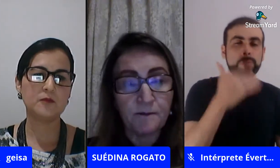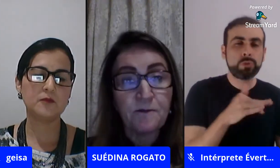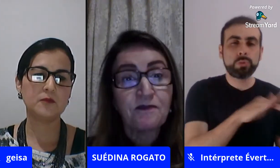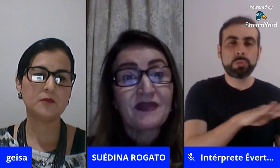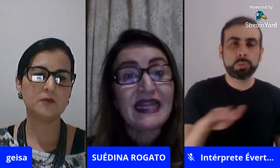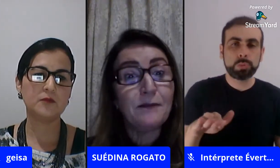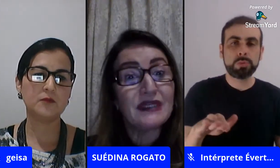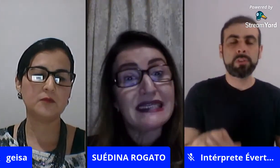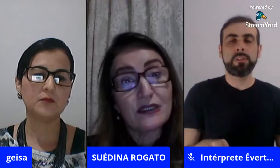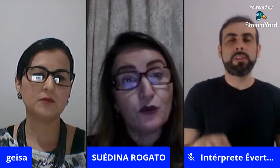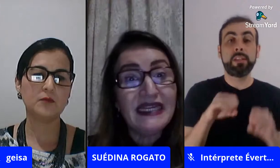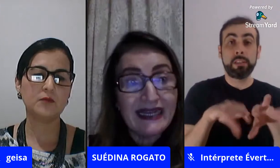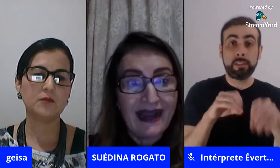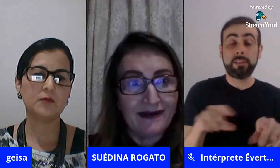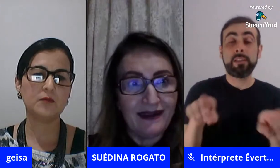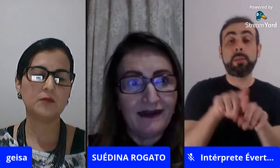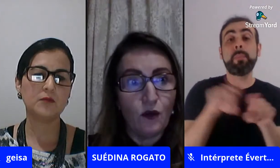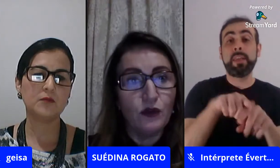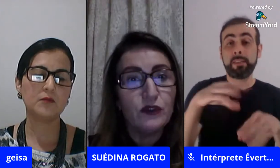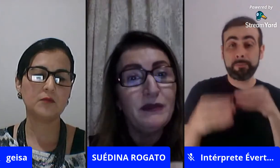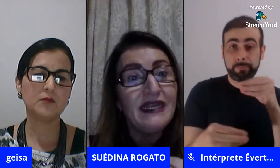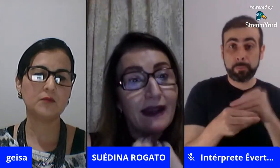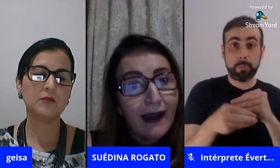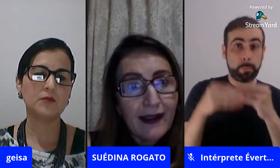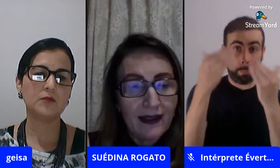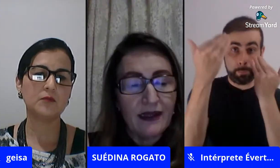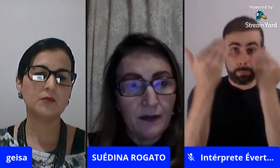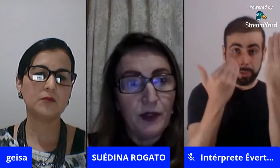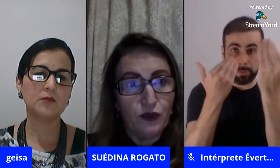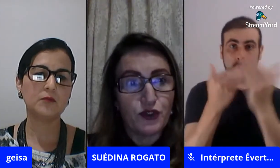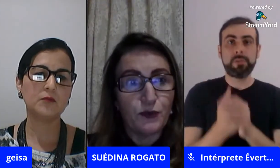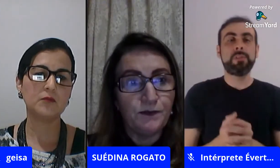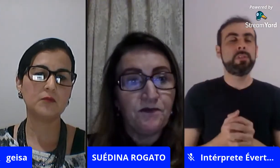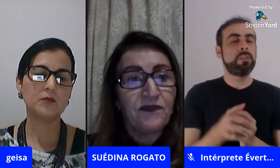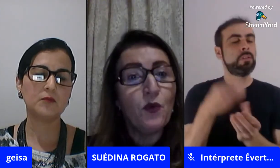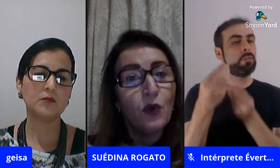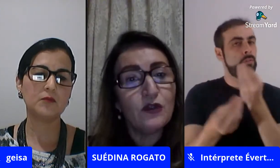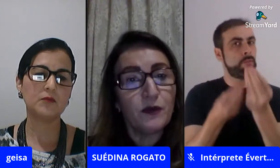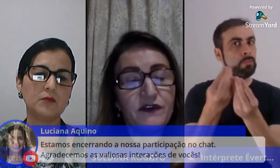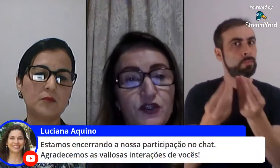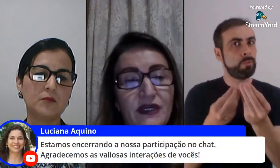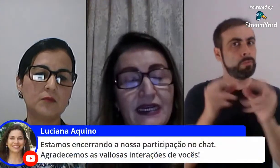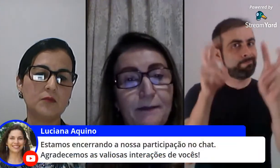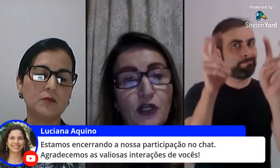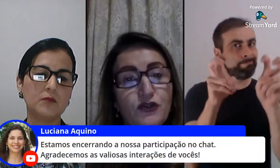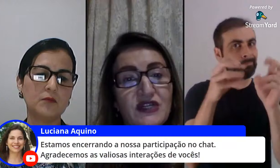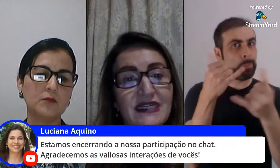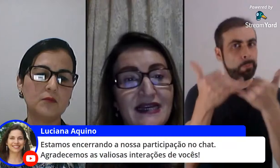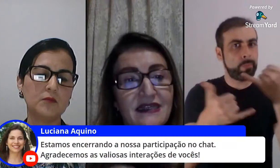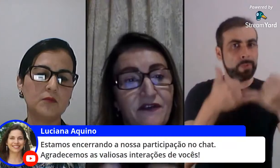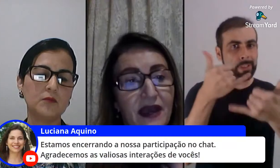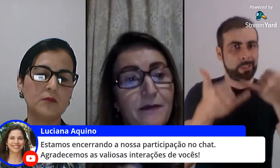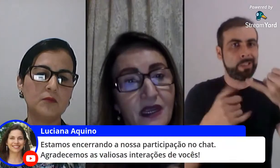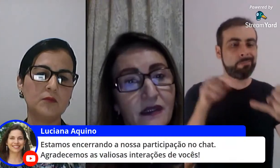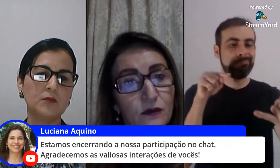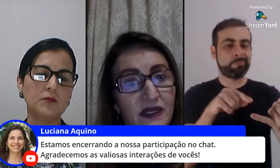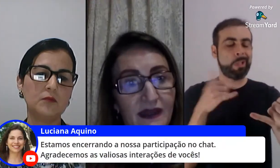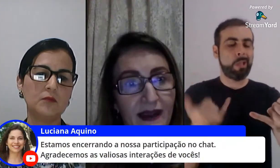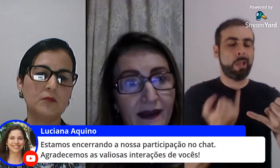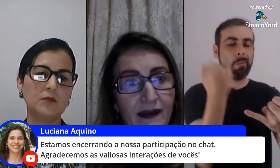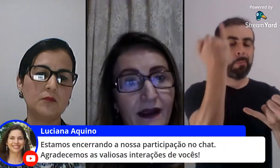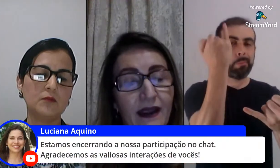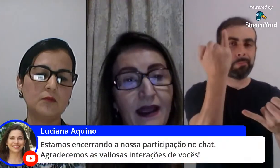da psicologia da importância do brincar quanto o brincar é terapêutico e o quanto o professor ele pode utilizar essa